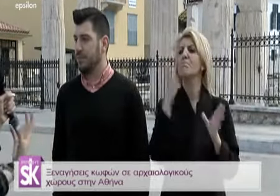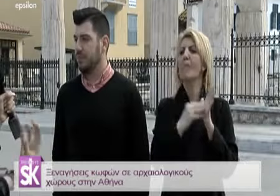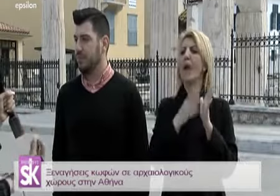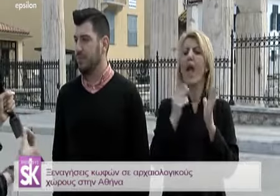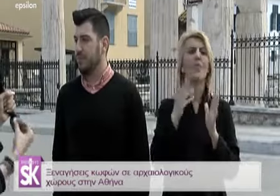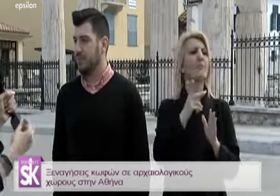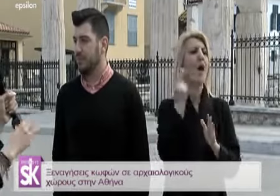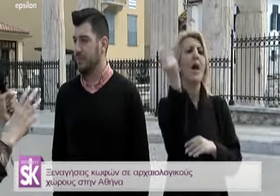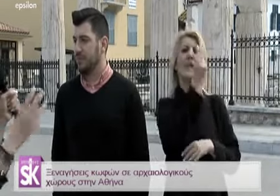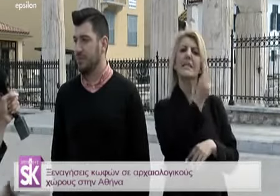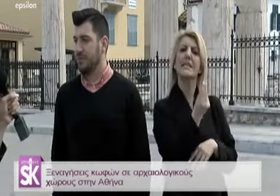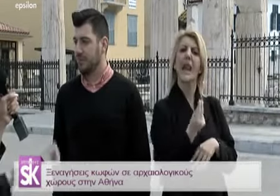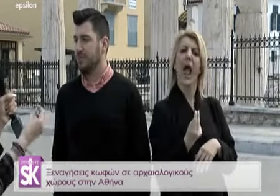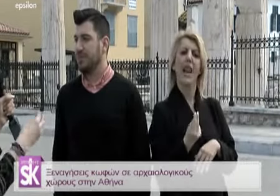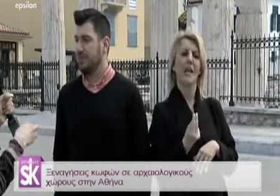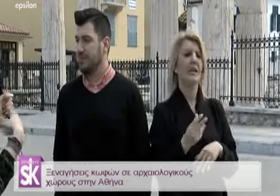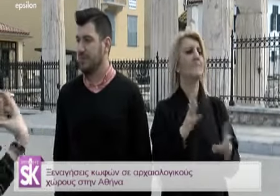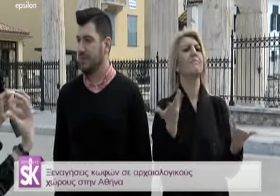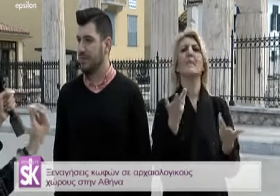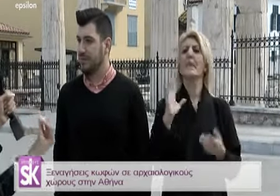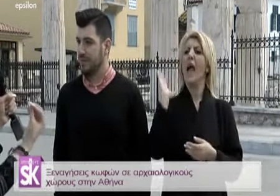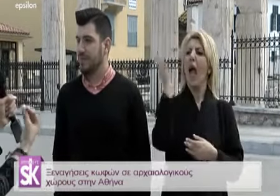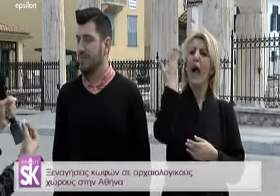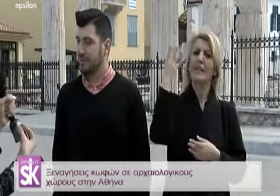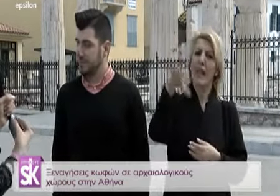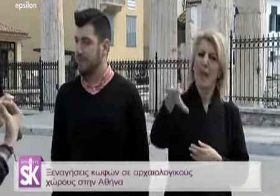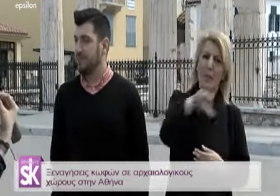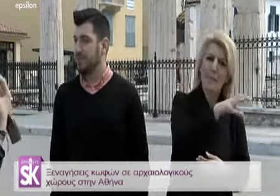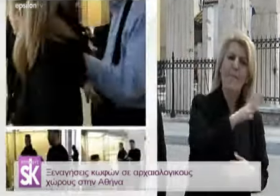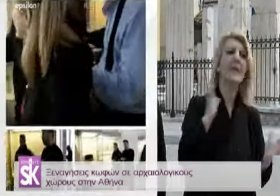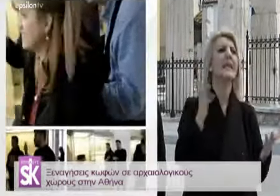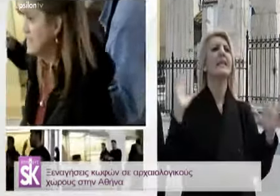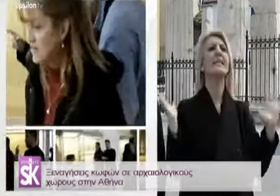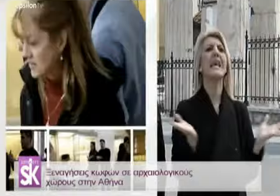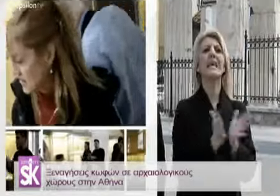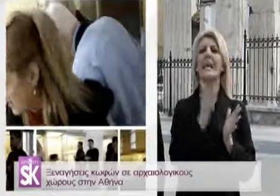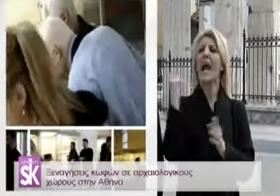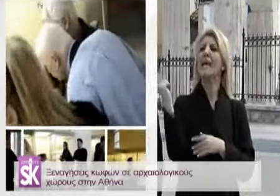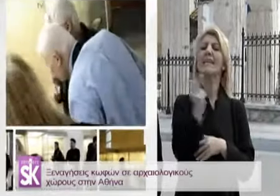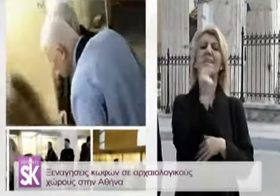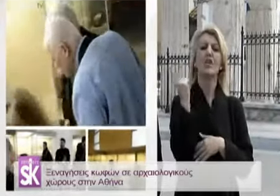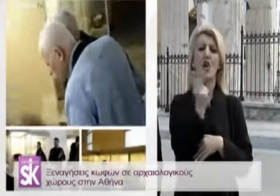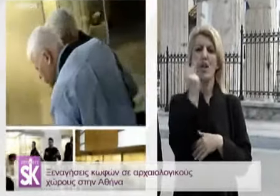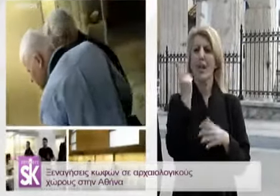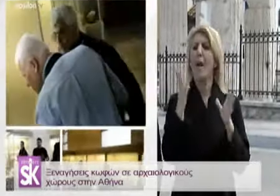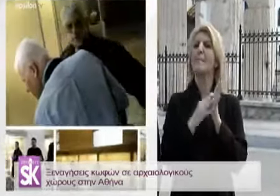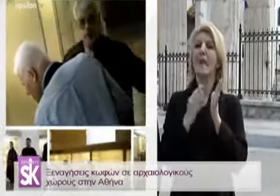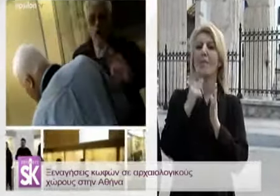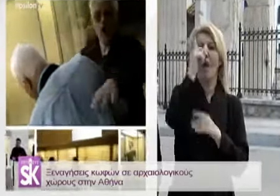σοφικό. Σε τέτοια μέρη στα οποία δεν έχει μόνο αρχαία αλλά έχει γενικά πράγματα της κοινωνίας που ένας κοφός ή ένας άνθρωπος με προβλήματα